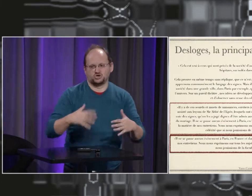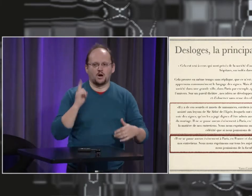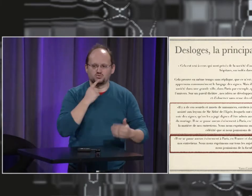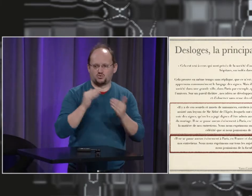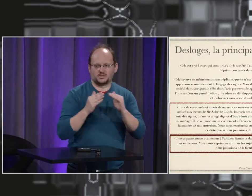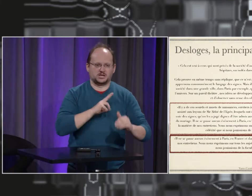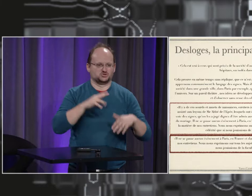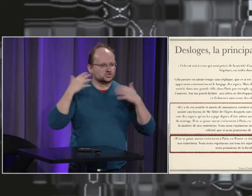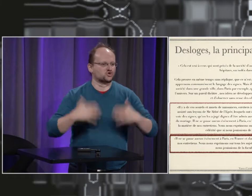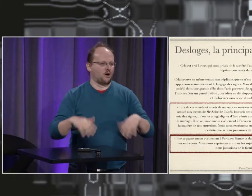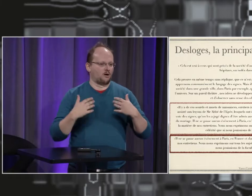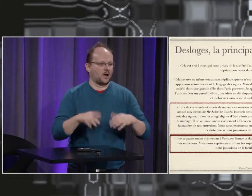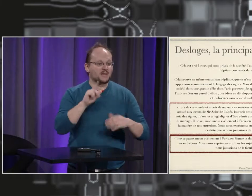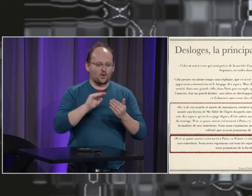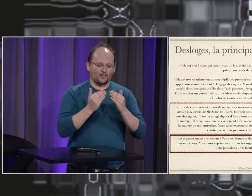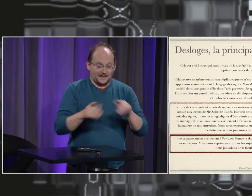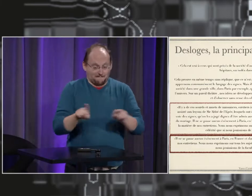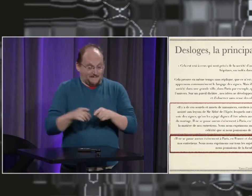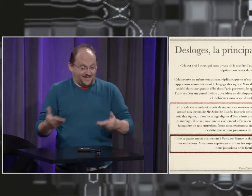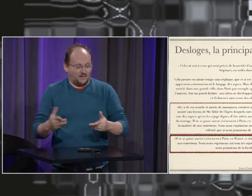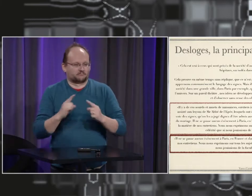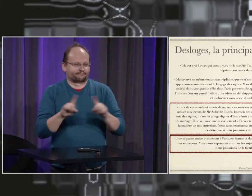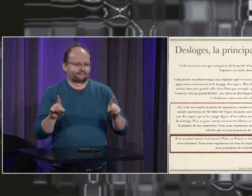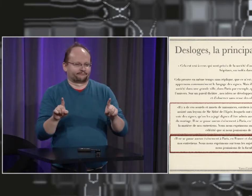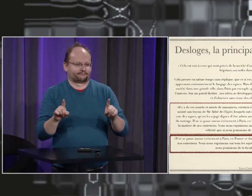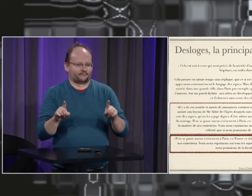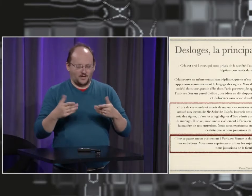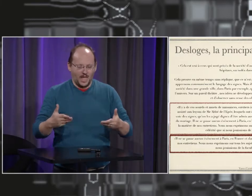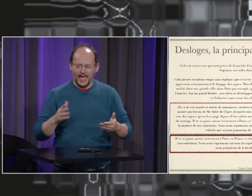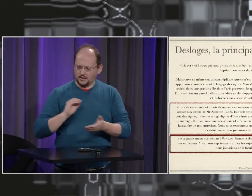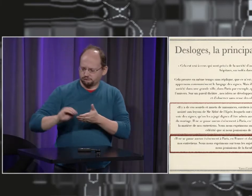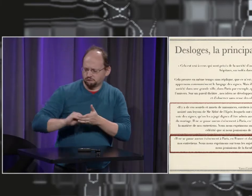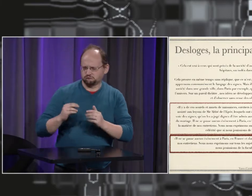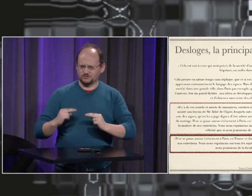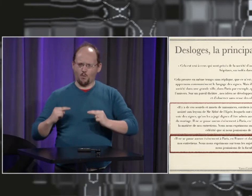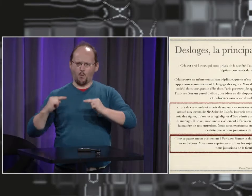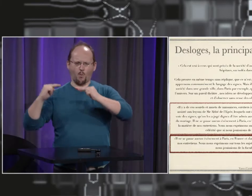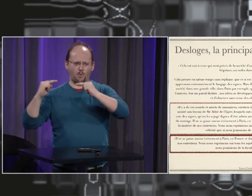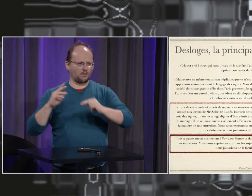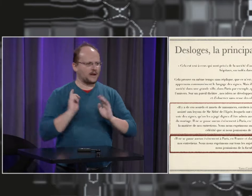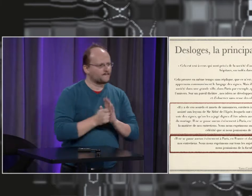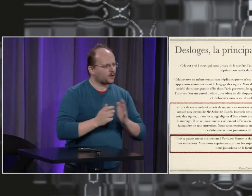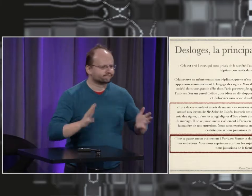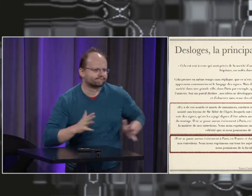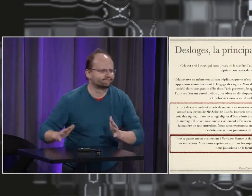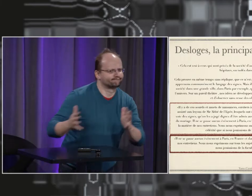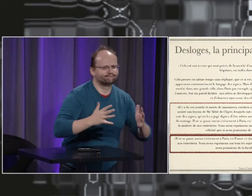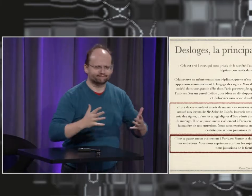présents. Donc, il y a déjà une communauté sourde présente, mais pas la même communauté que celle qu'on a aujourd'hui.